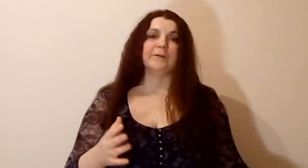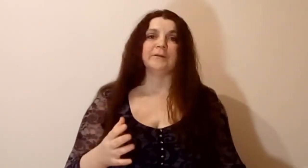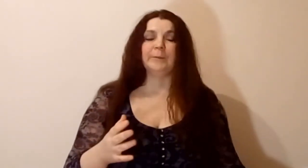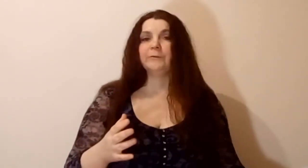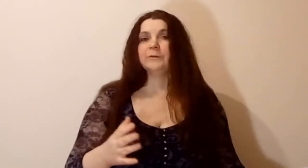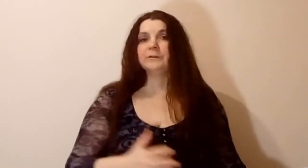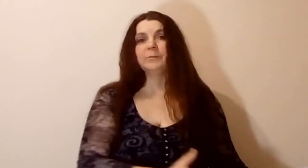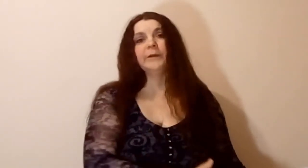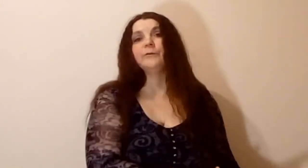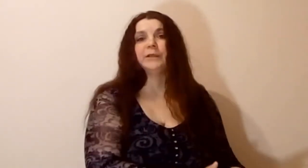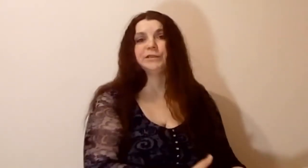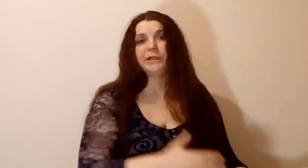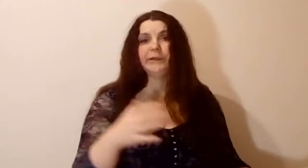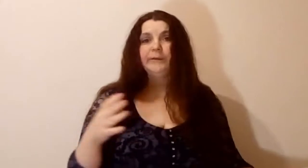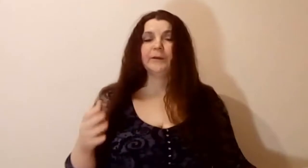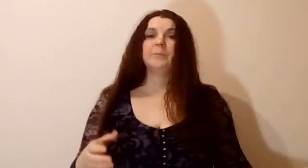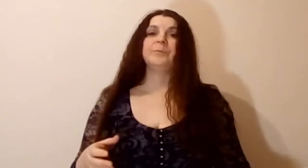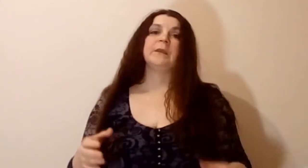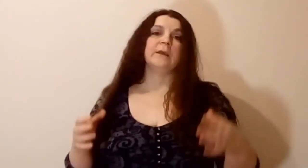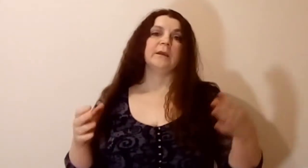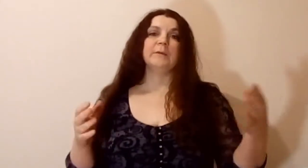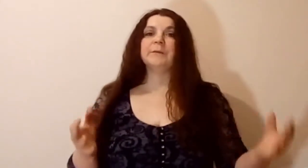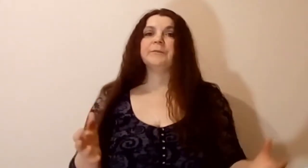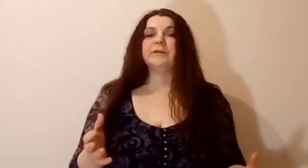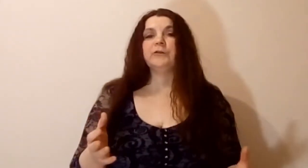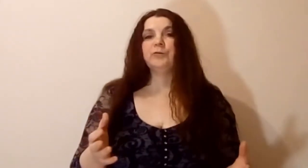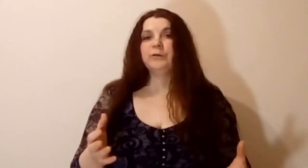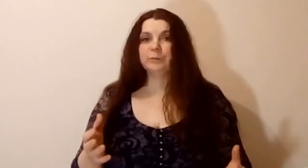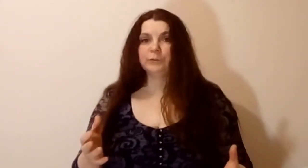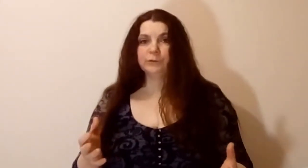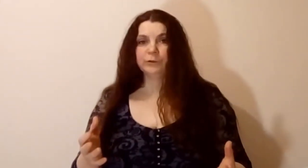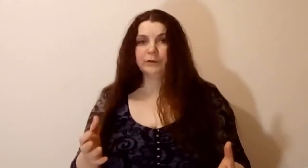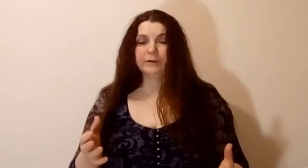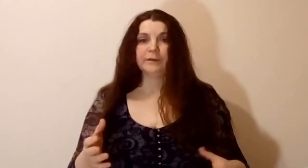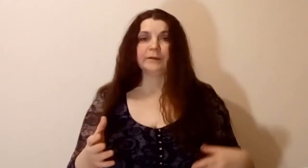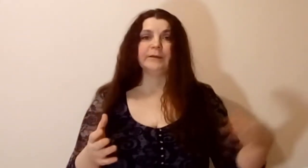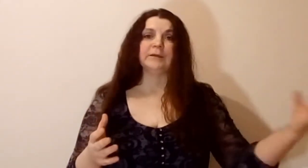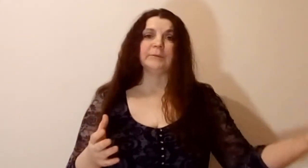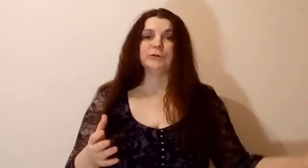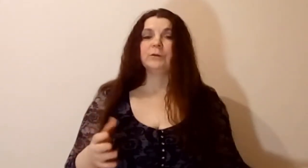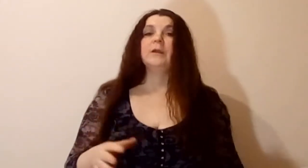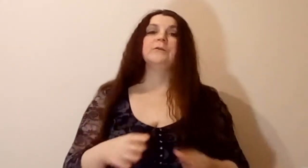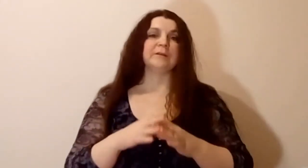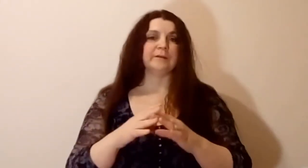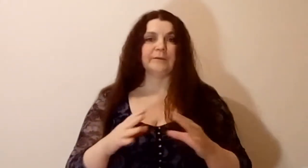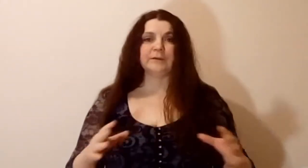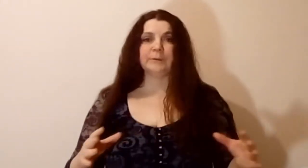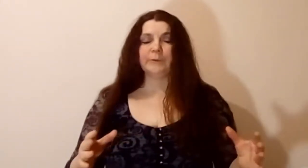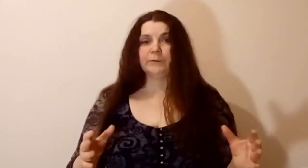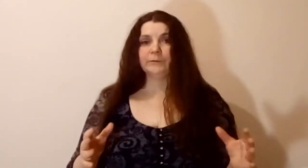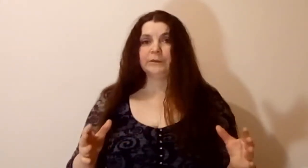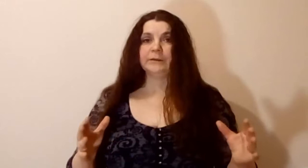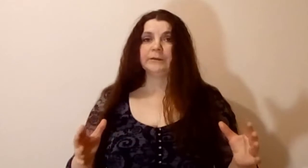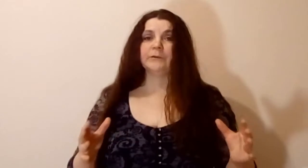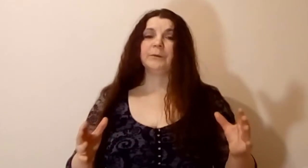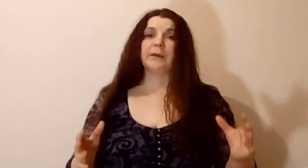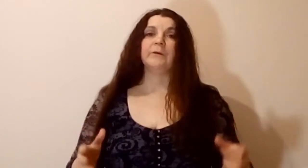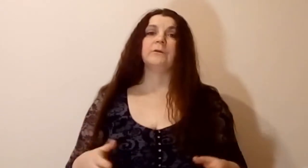-самого, с моего начала, Или мы познакомились полгода назад, или там еще. То независимо от этого периода,